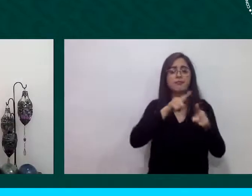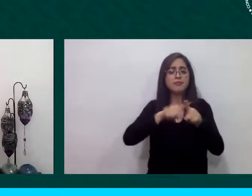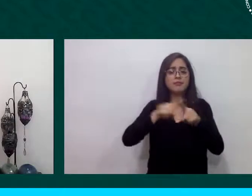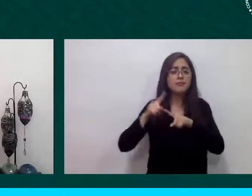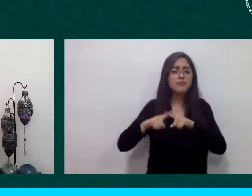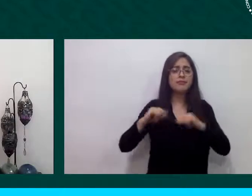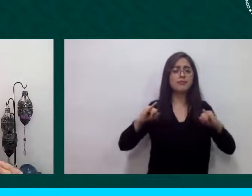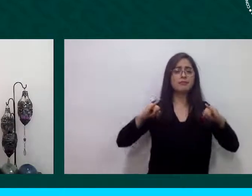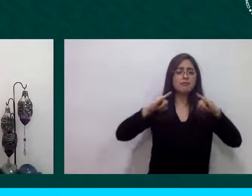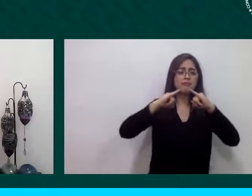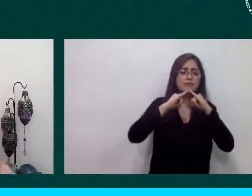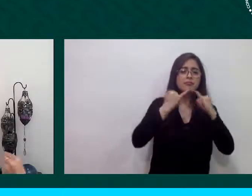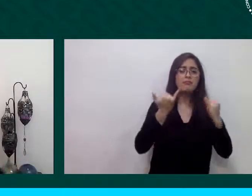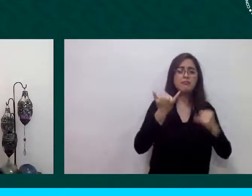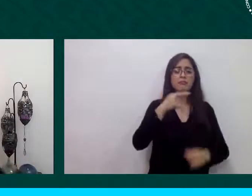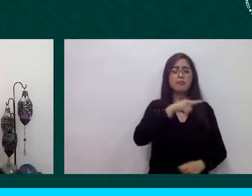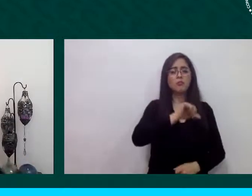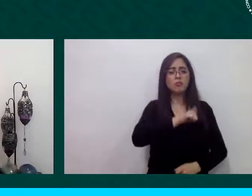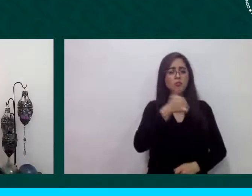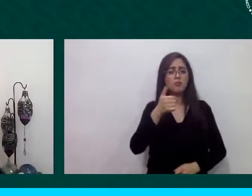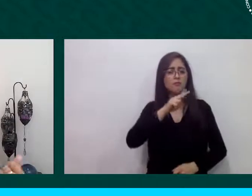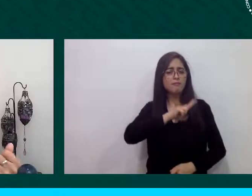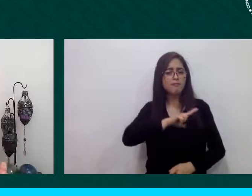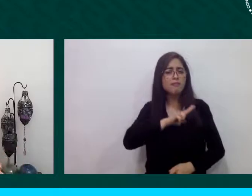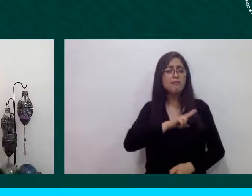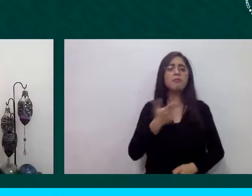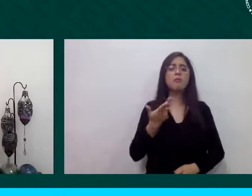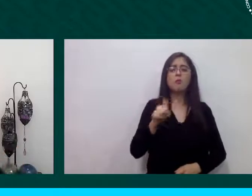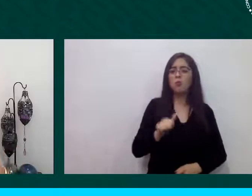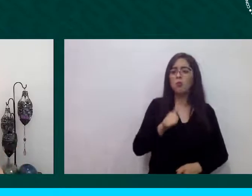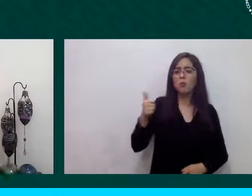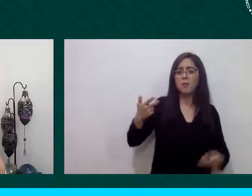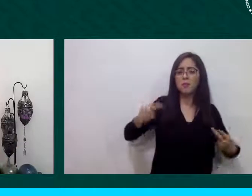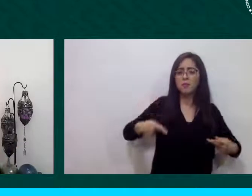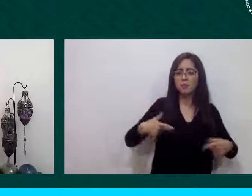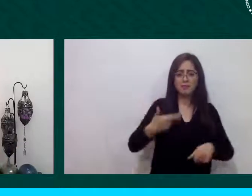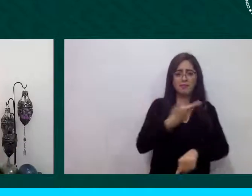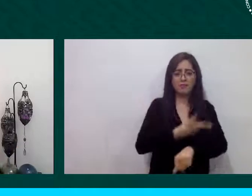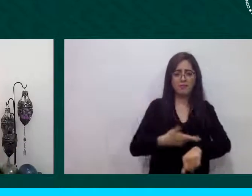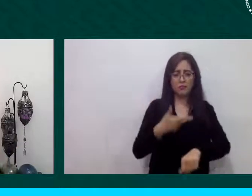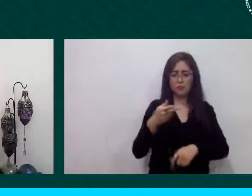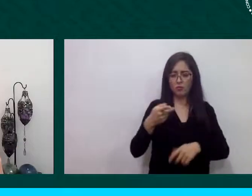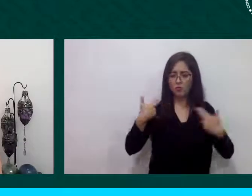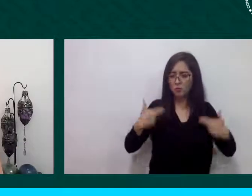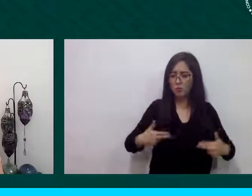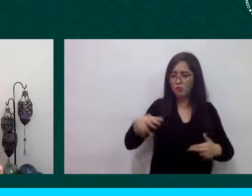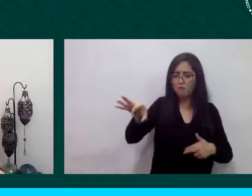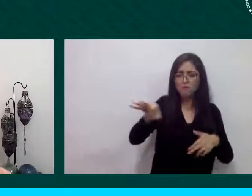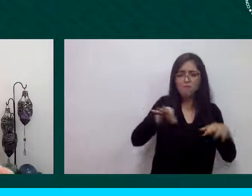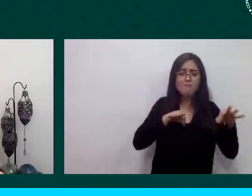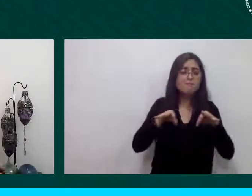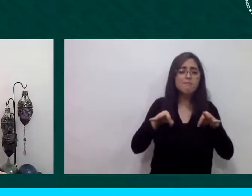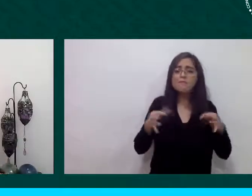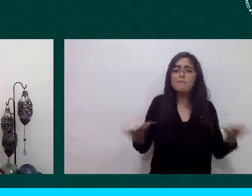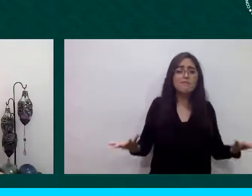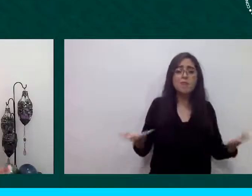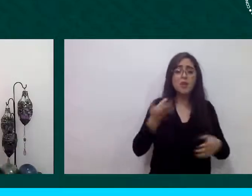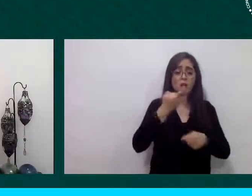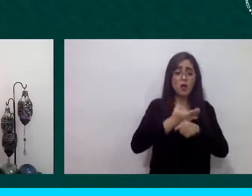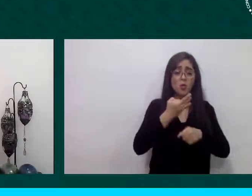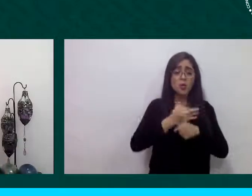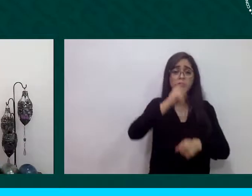mucho más complicado el que las personas en movilidad pudieran al no tener ya un trabajo poder buscar